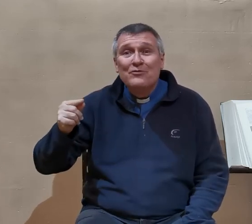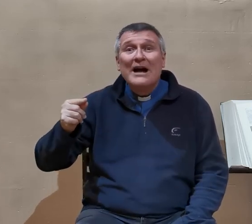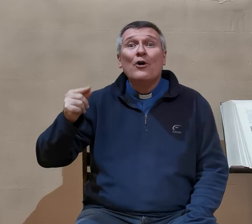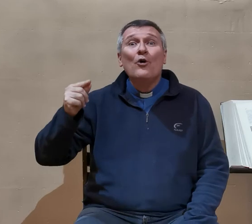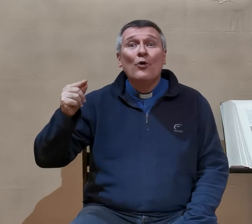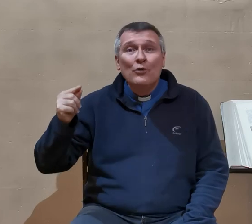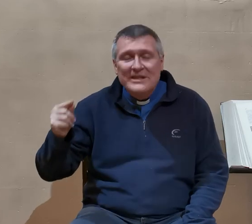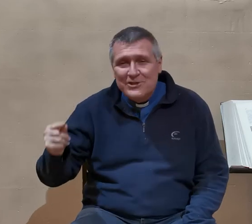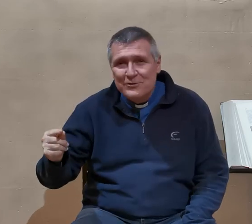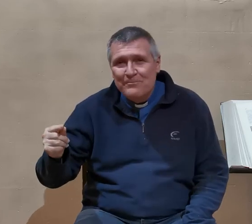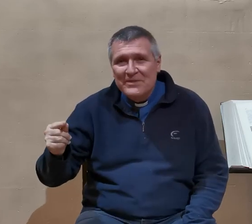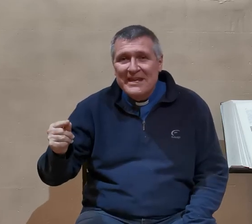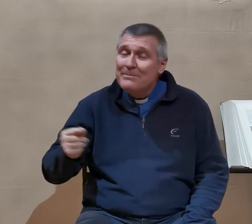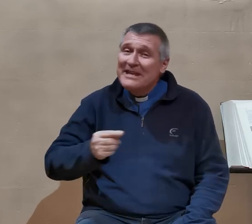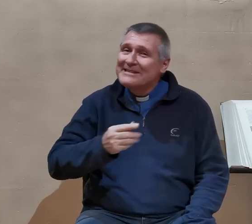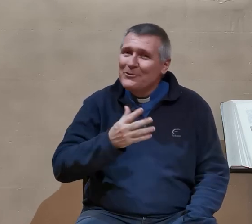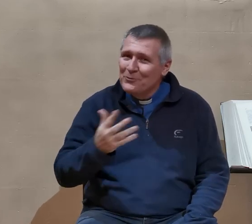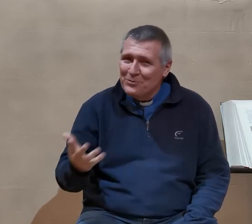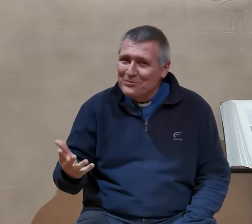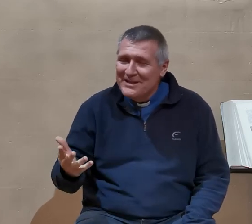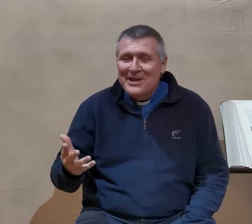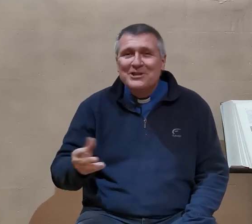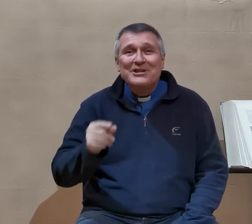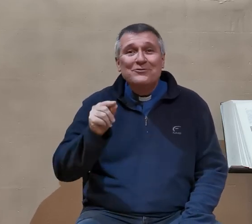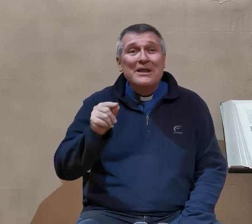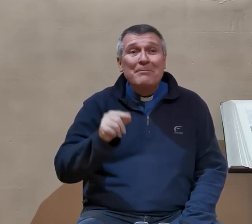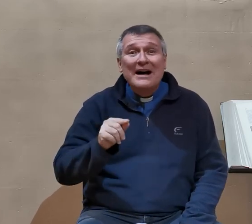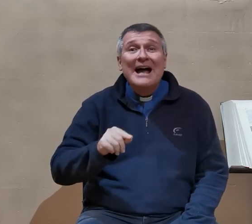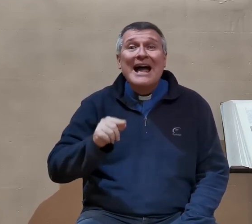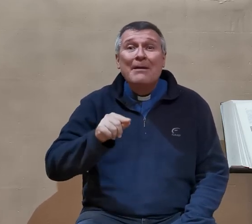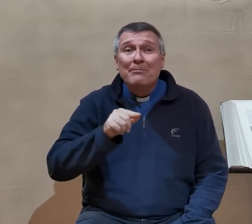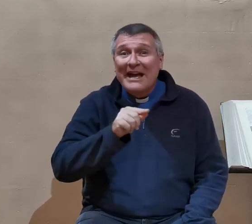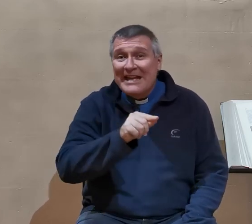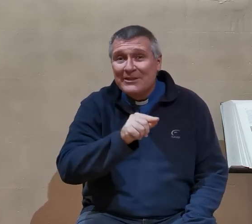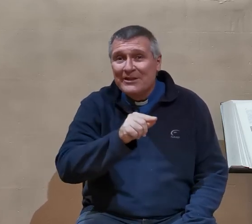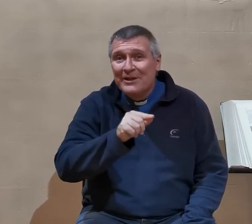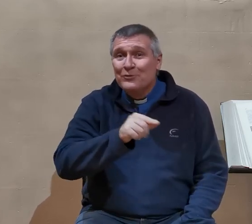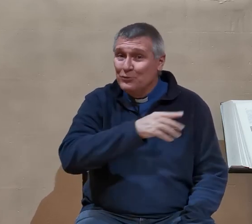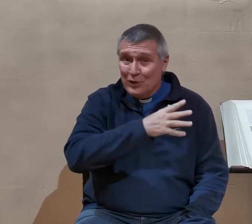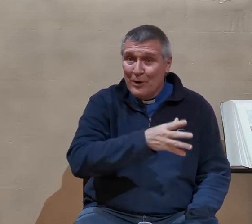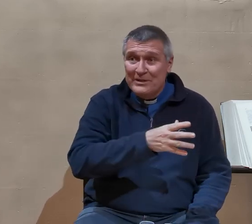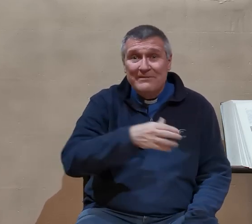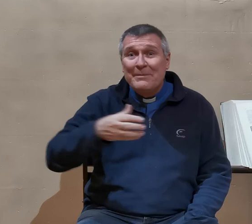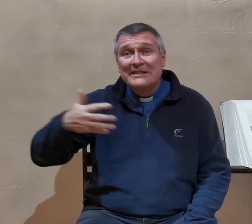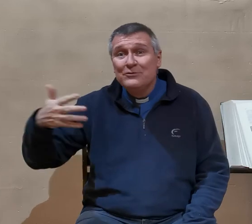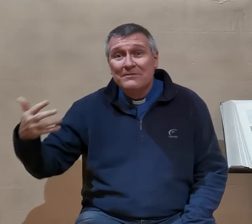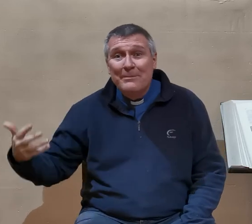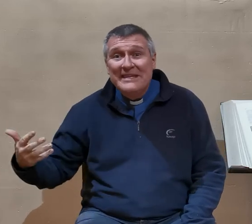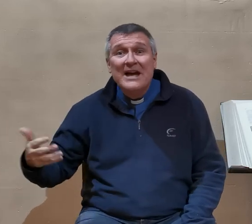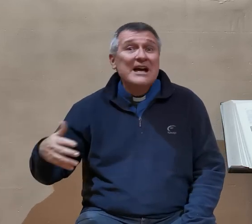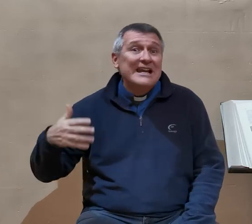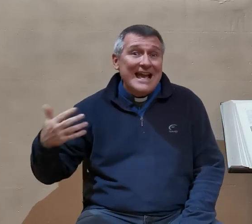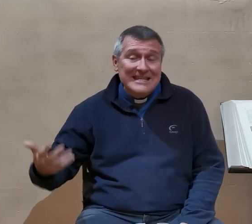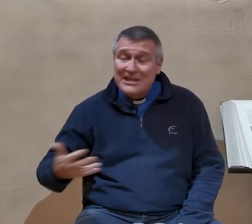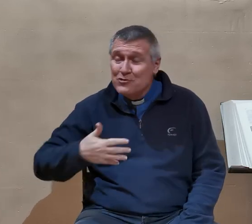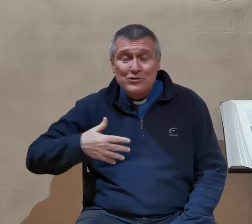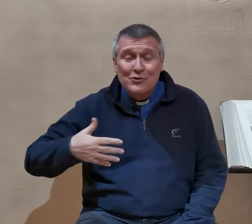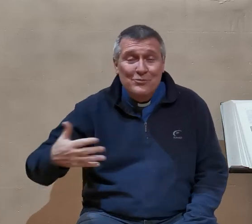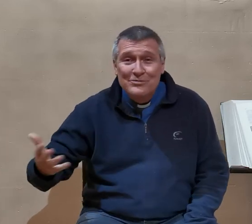pouvoir religieux. Eh bien, ça non plus. Jésus n'est pas un prêtre du Temple. Il fait partie d'une famille laïque. jusqu'au bout,